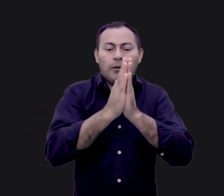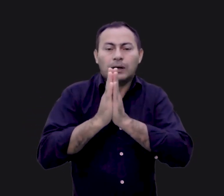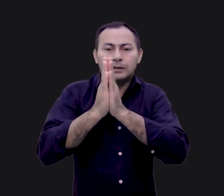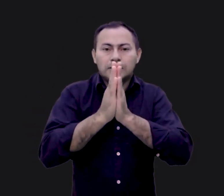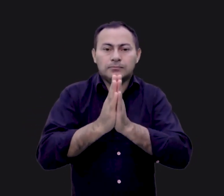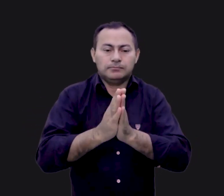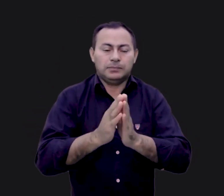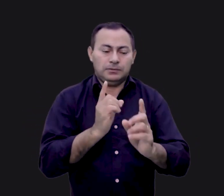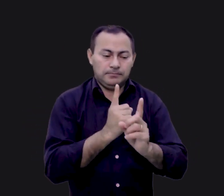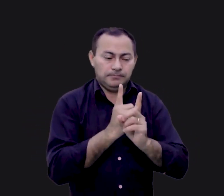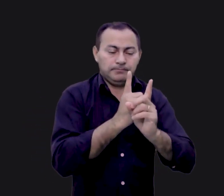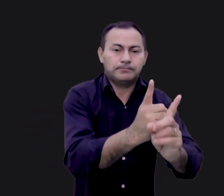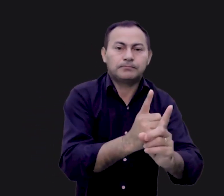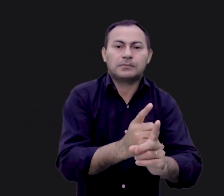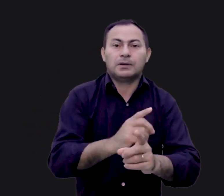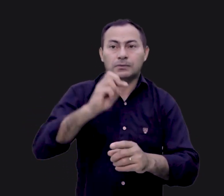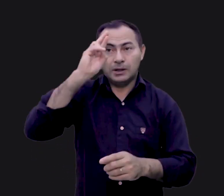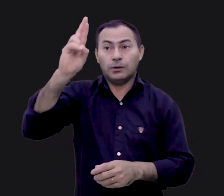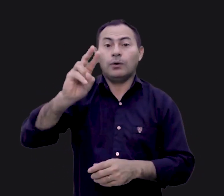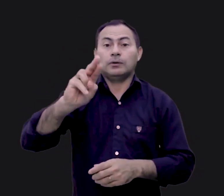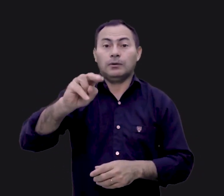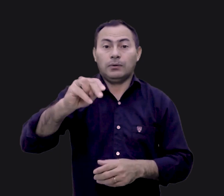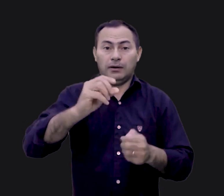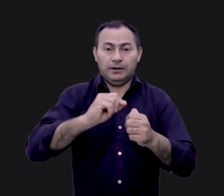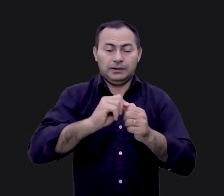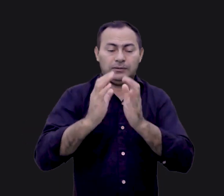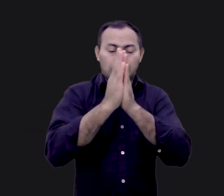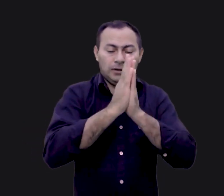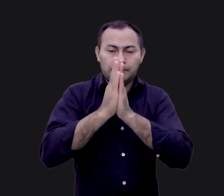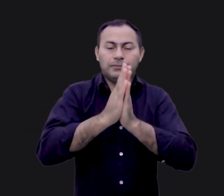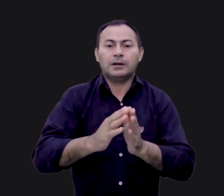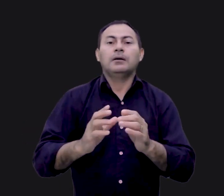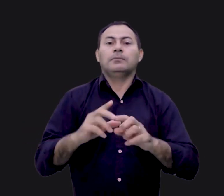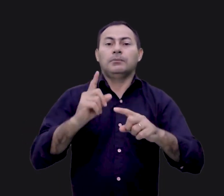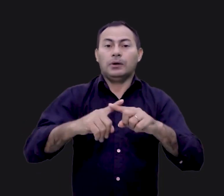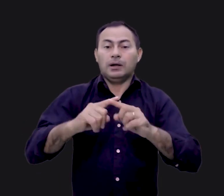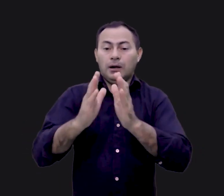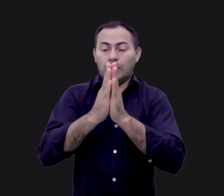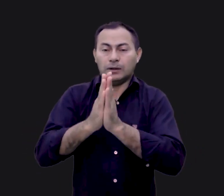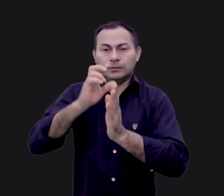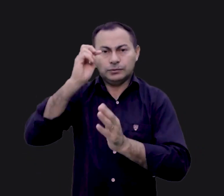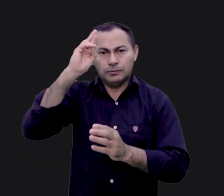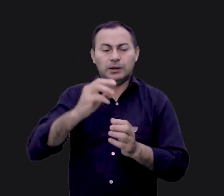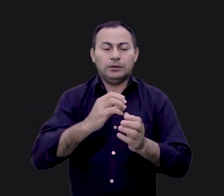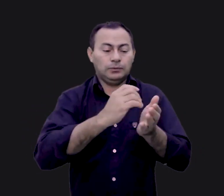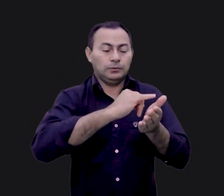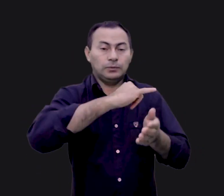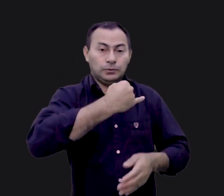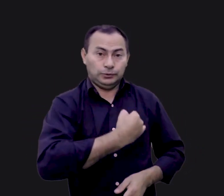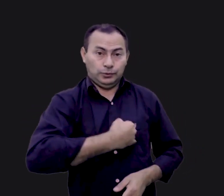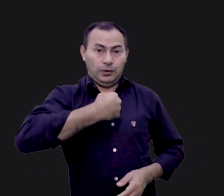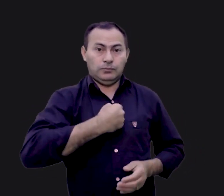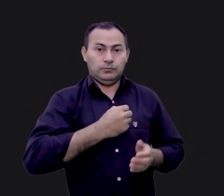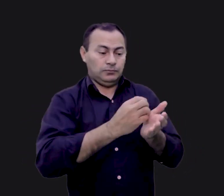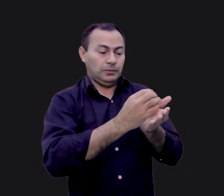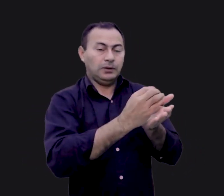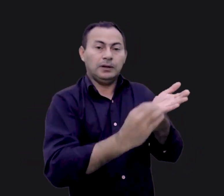oração dos discípulos, porque o Senhor nunca fez aquela oração. A oração do Senhor vem em João 17, quando ele orou por ele